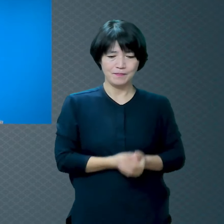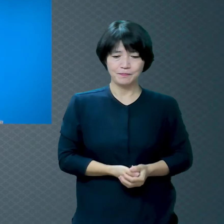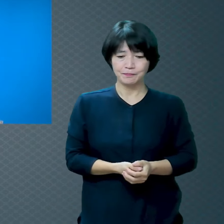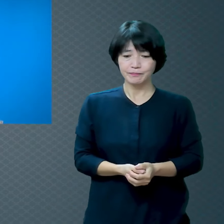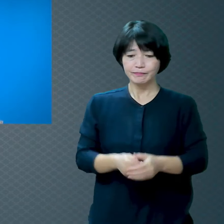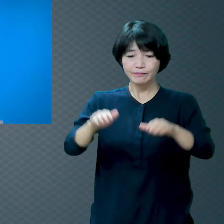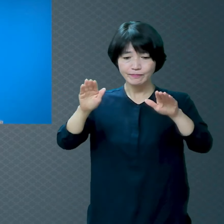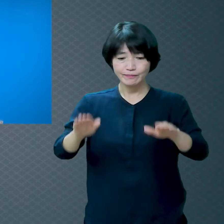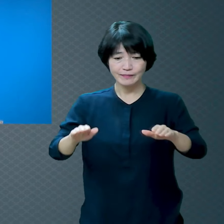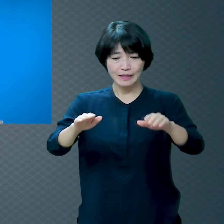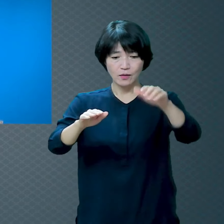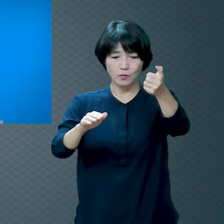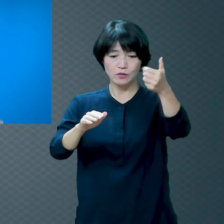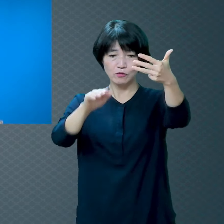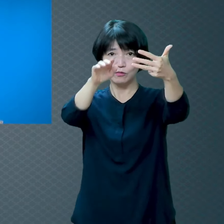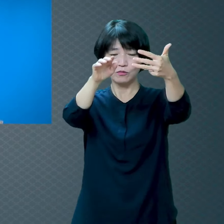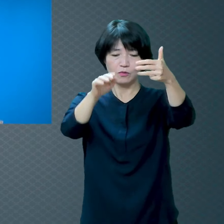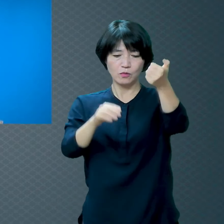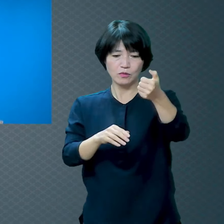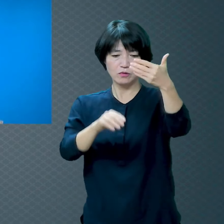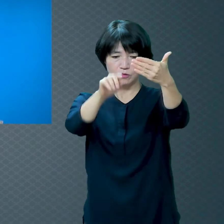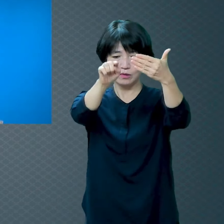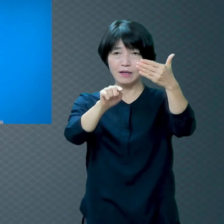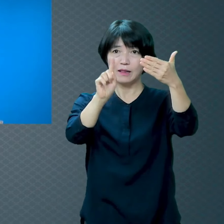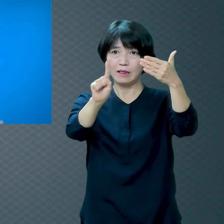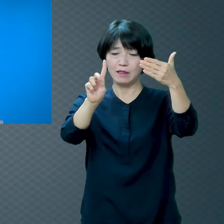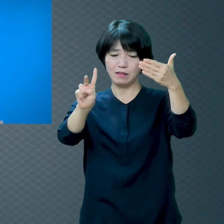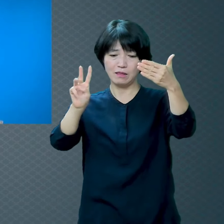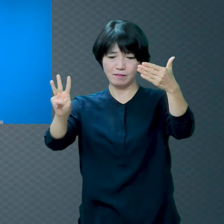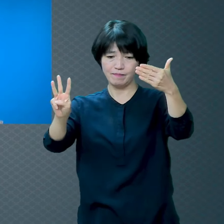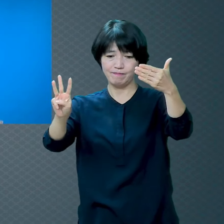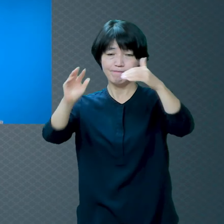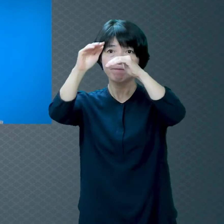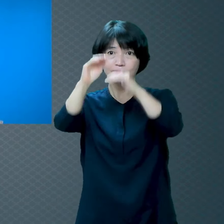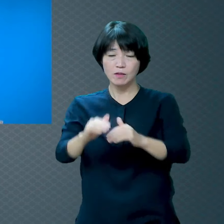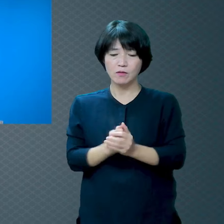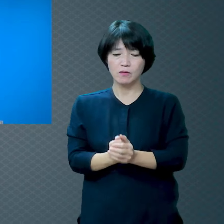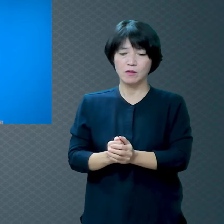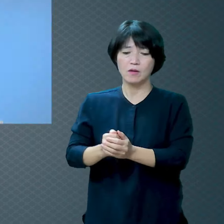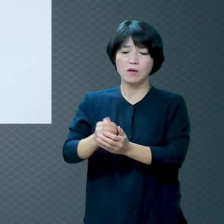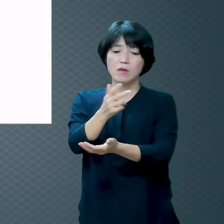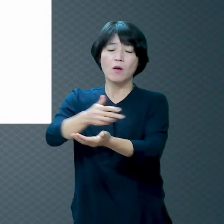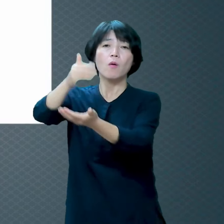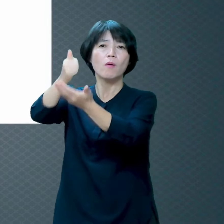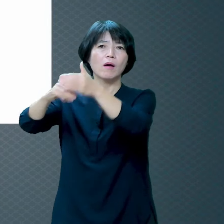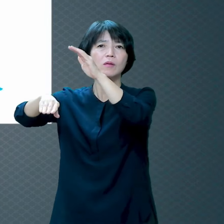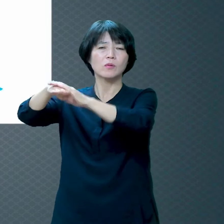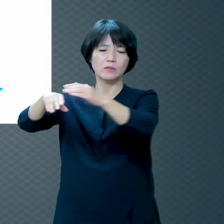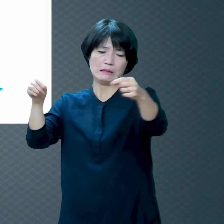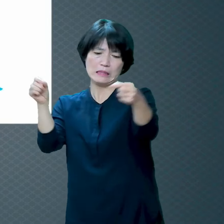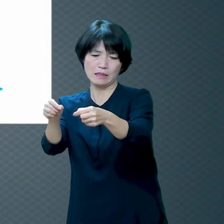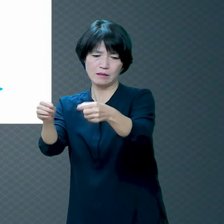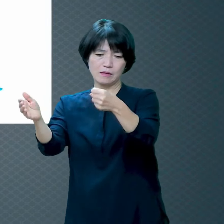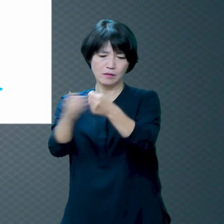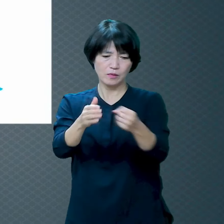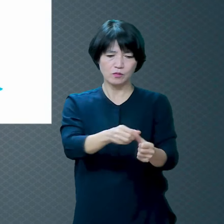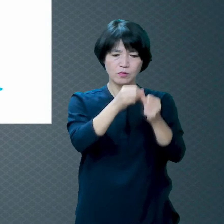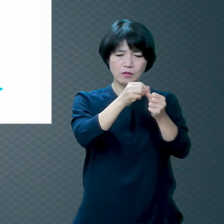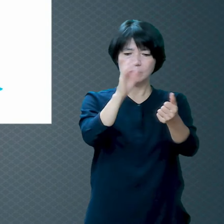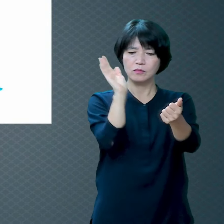읽었던 말씀에 보면 여호와의 손이 짧아 구원치